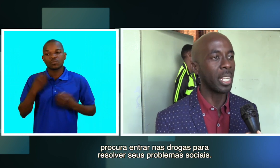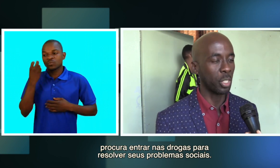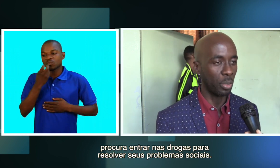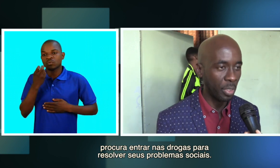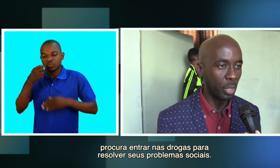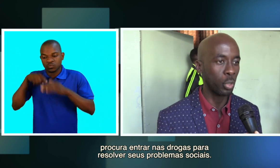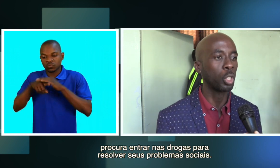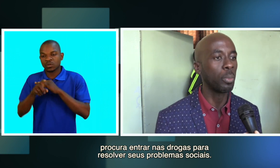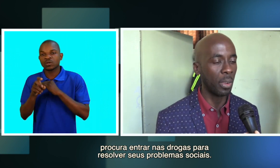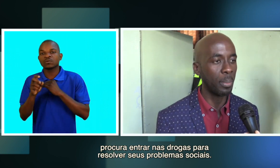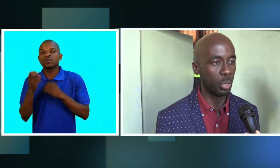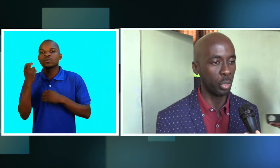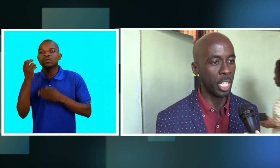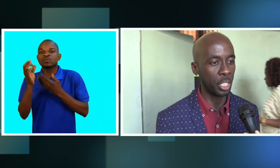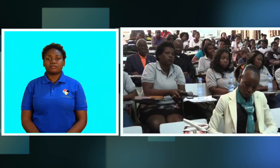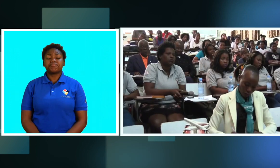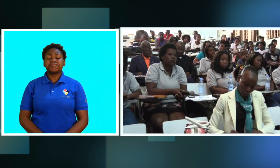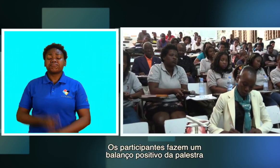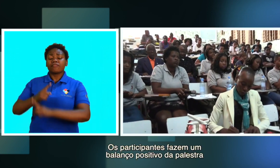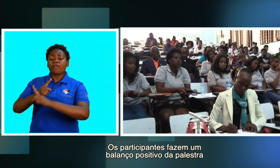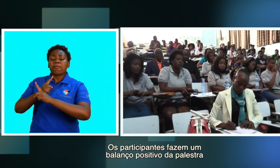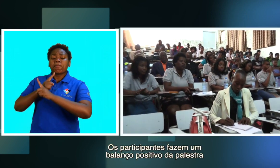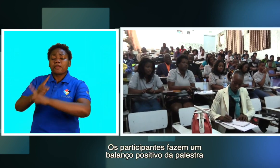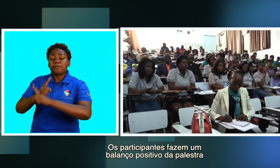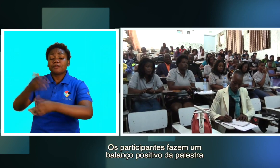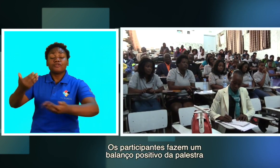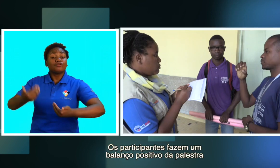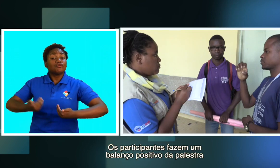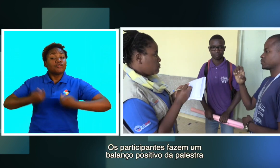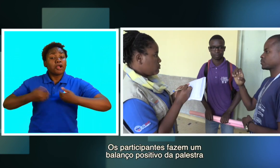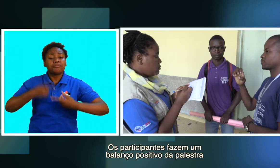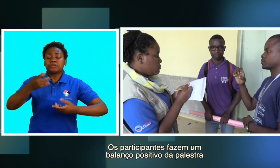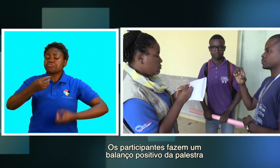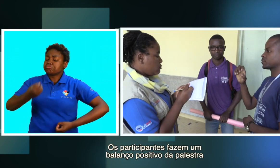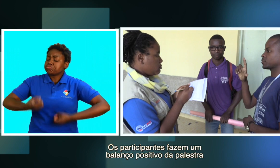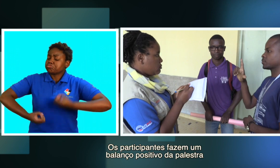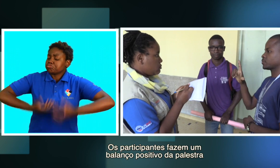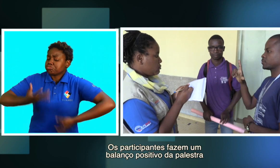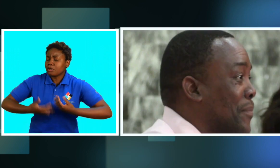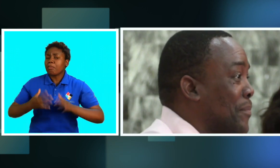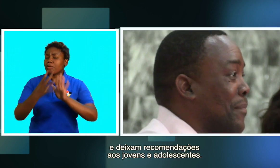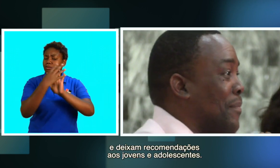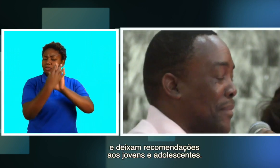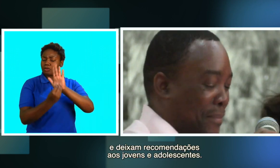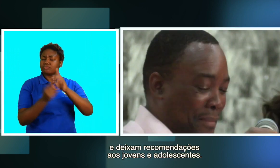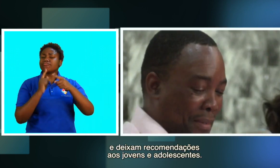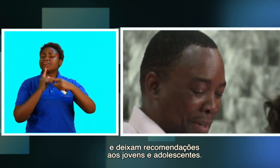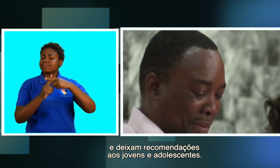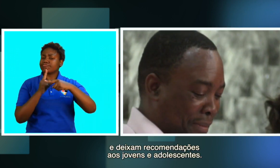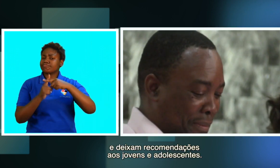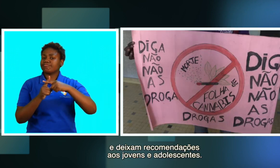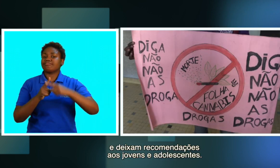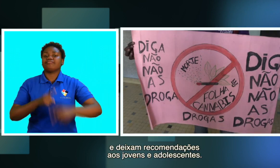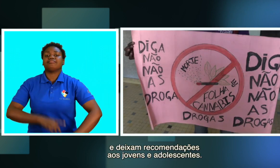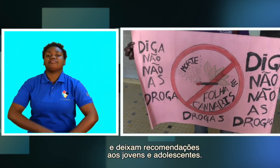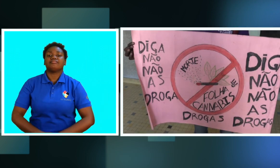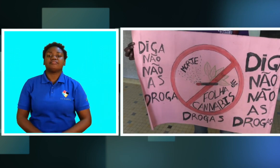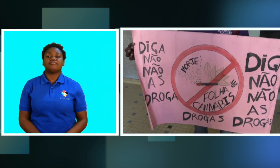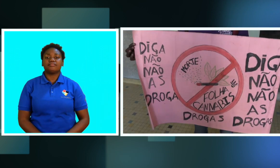resolver os seus problemas sociais. Os participantes fazem um balanço positivo da palestra e deixam recomendações aos jovens e